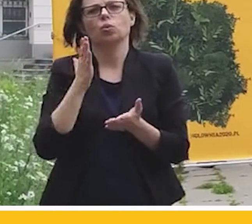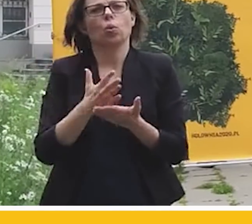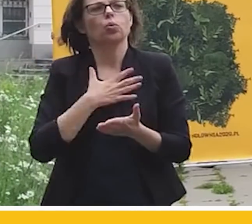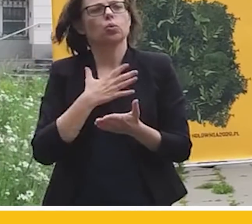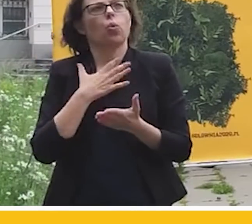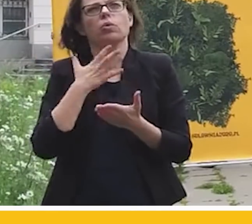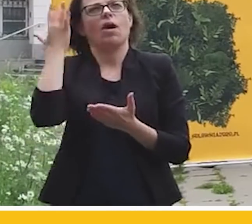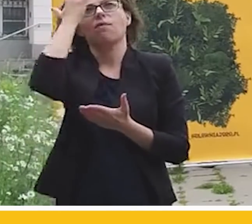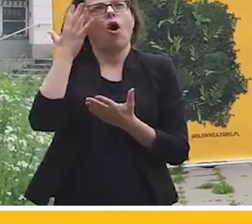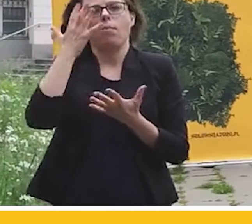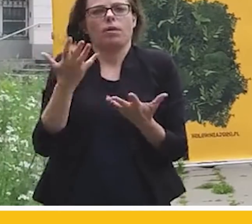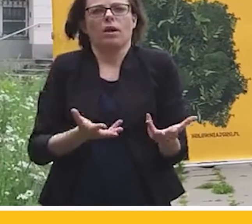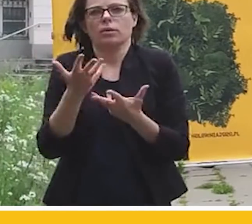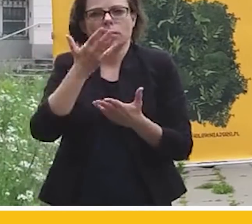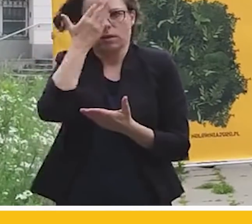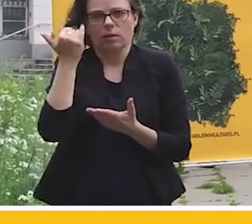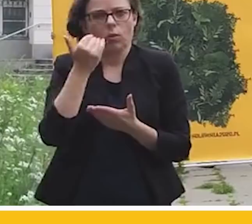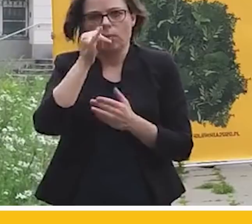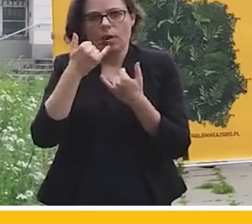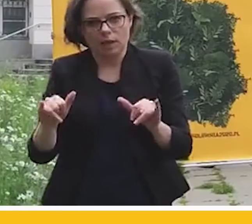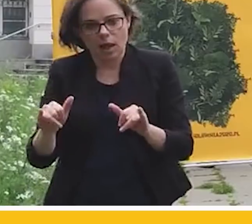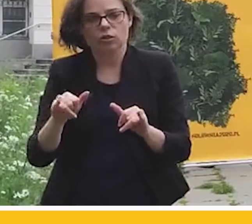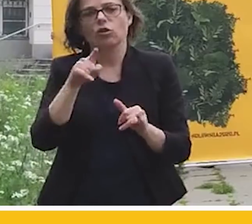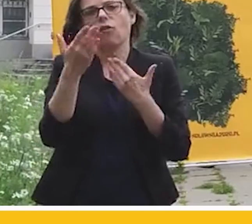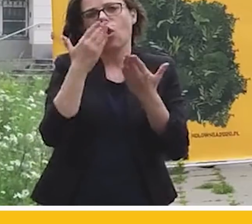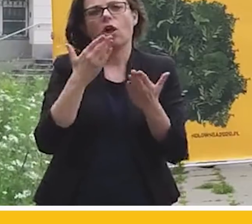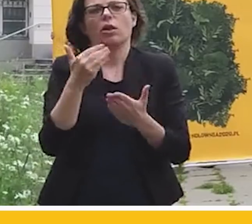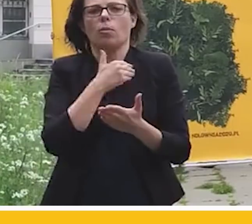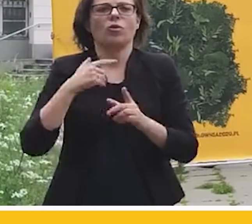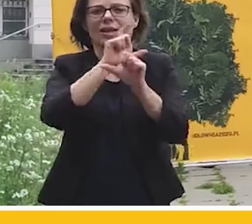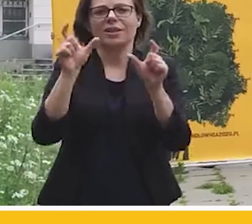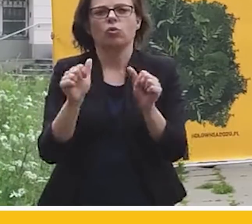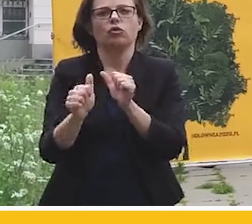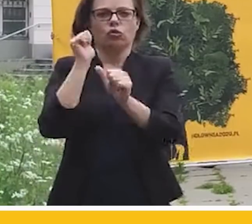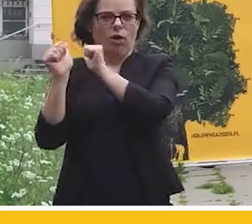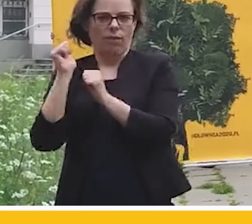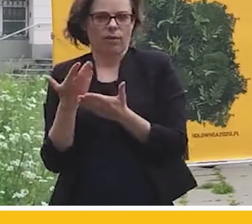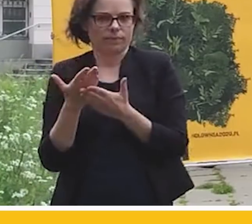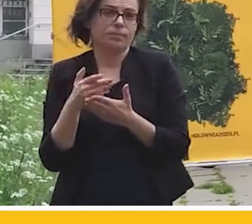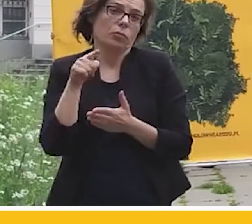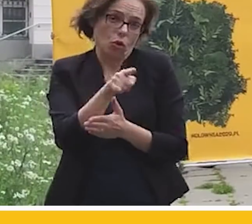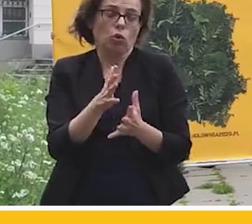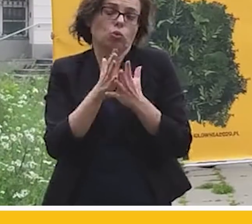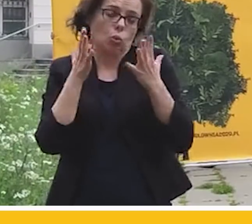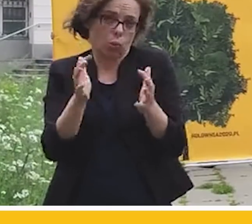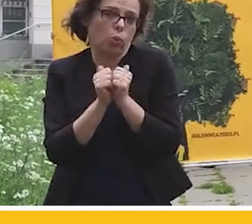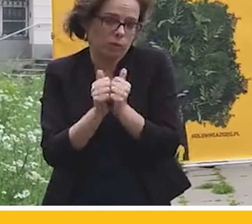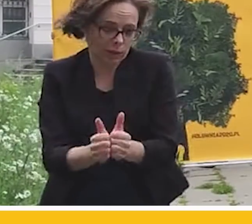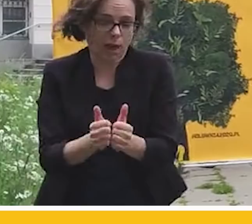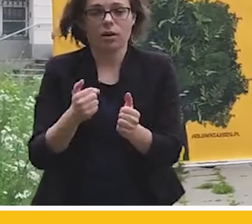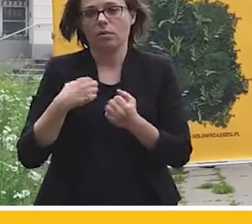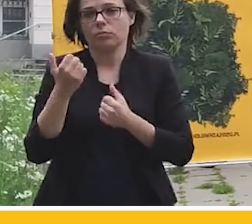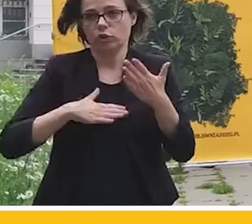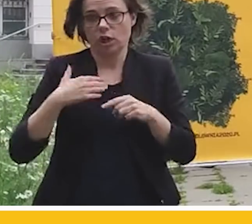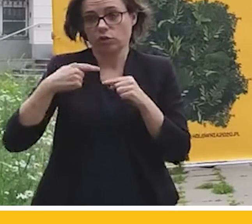paraliżuje, nie pozwala pójść do przodu, tylko cały czas każe się cofać. Jest to duże wyzwanie i też cieszę się z niego. Te trzy tygodnie będą naprawdę